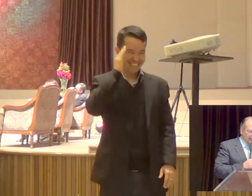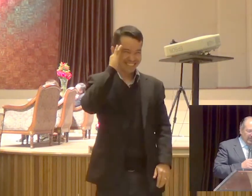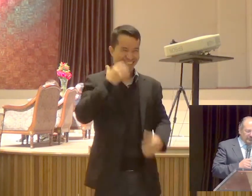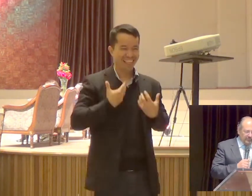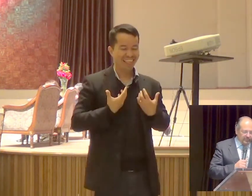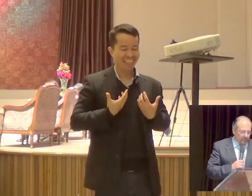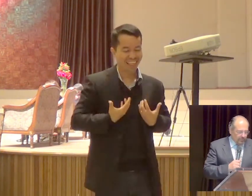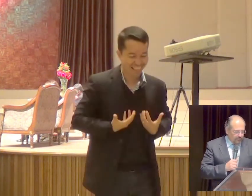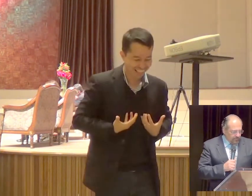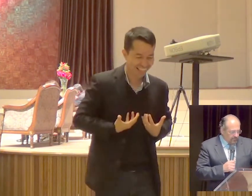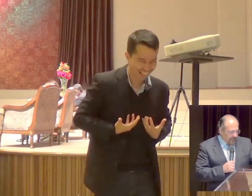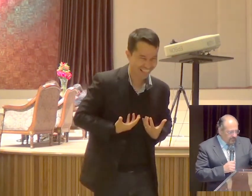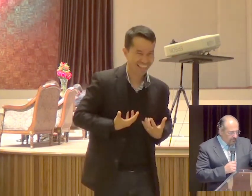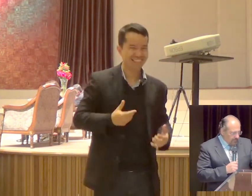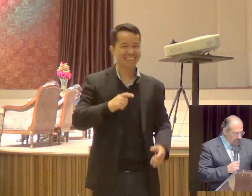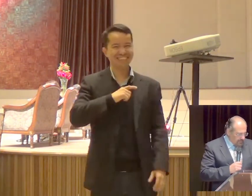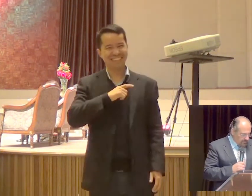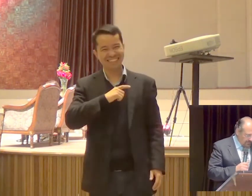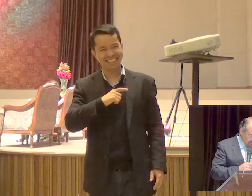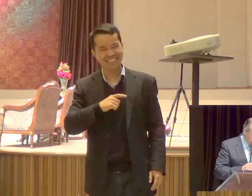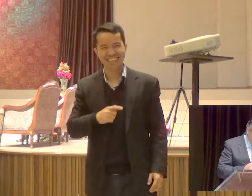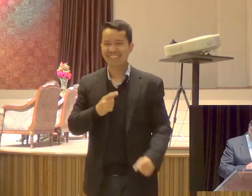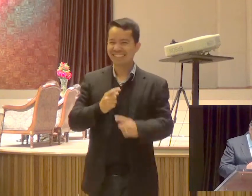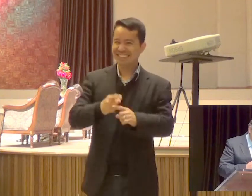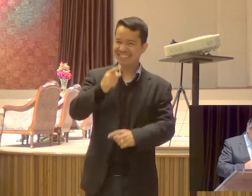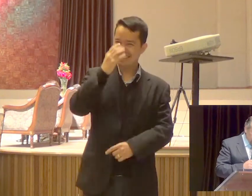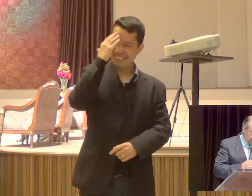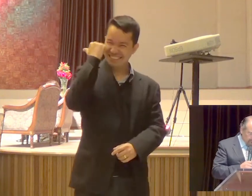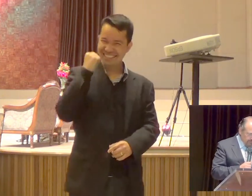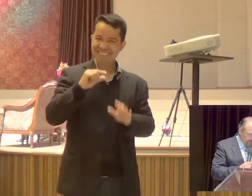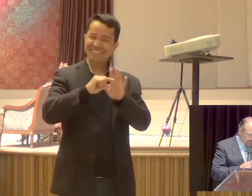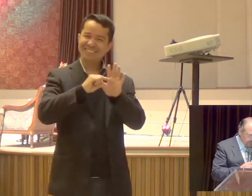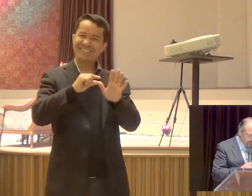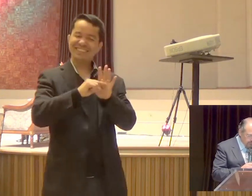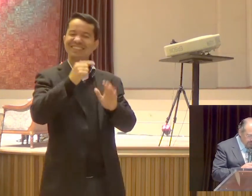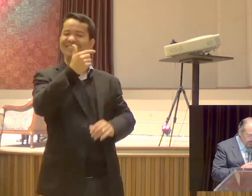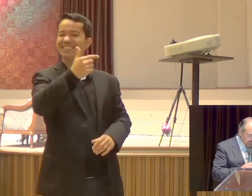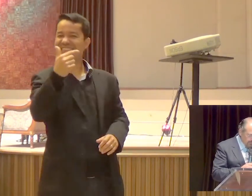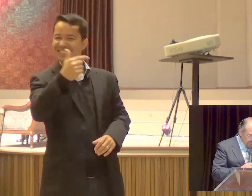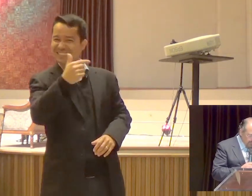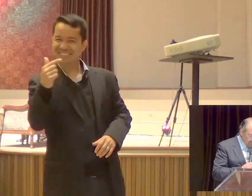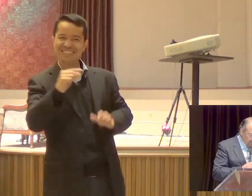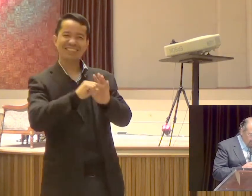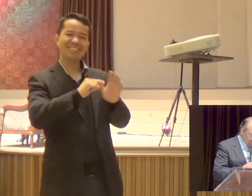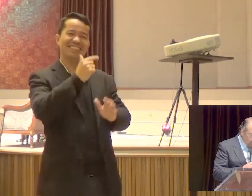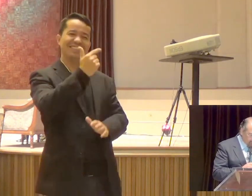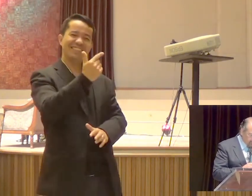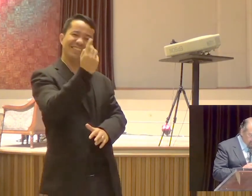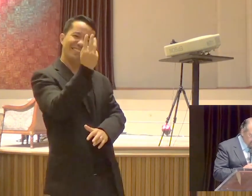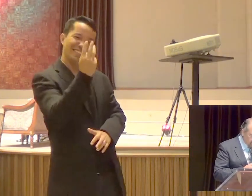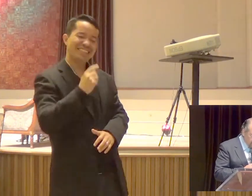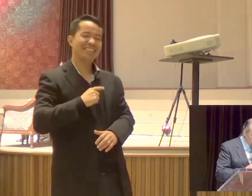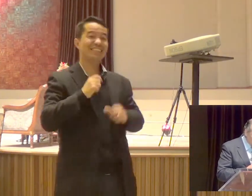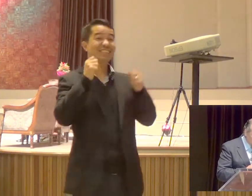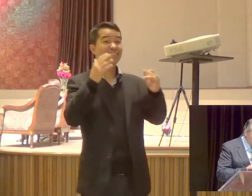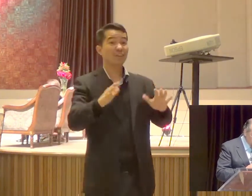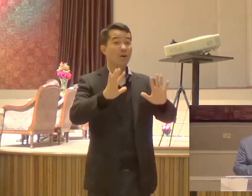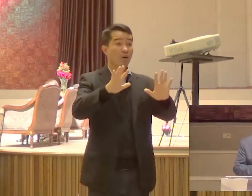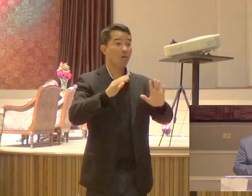Verso 22 e 23 A bíblia diz assim O apóstolo Paulo diz assim Pra aqueles presbíteros E agora constrangido em meu espírito Vou